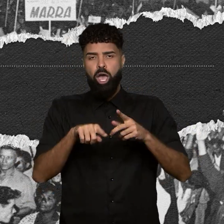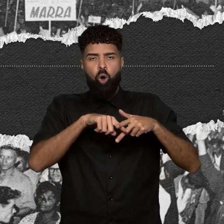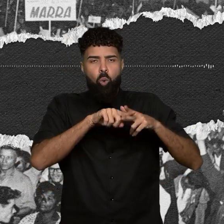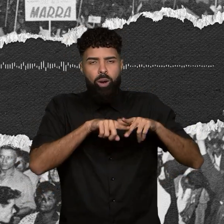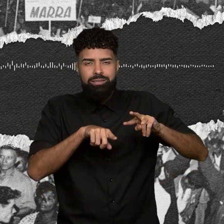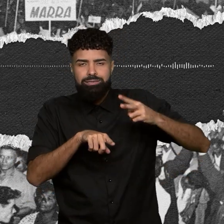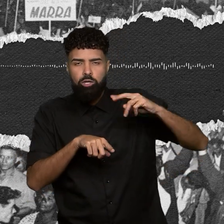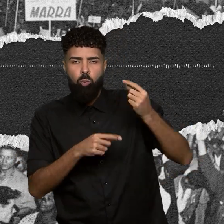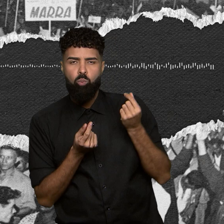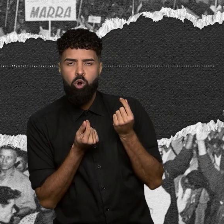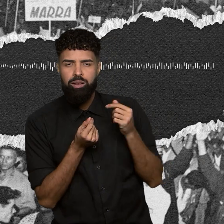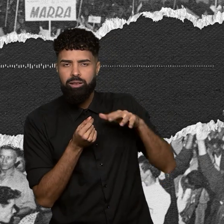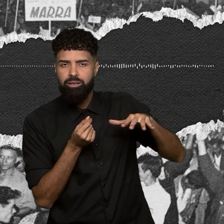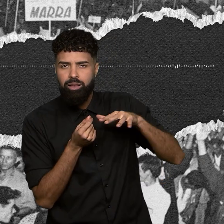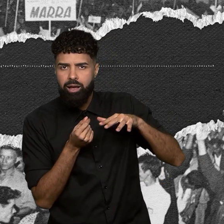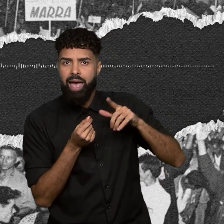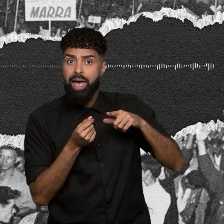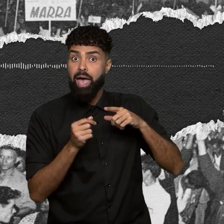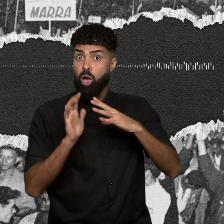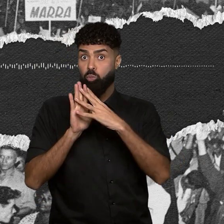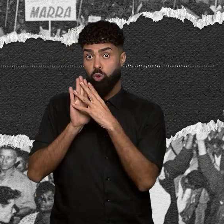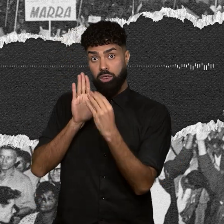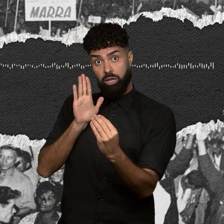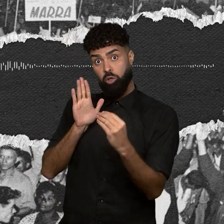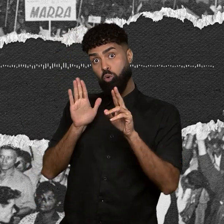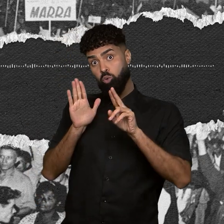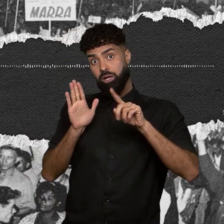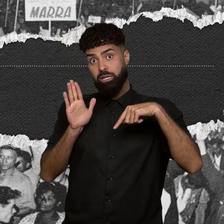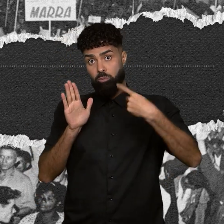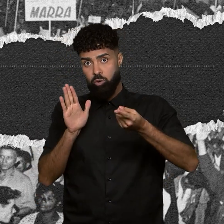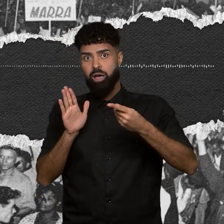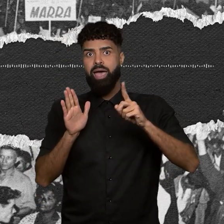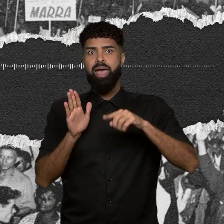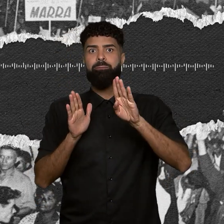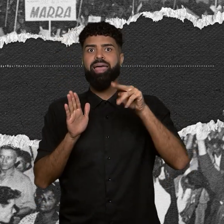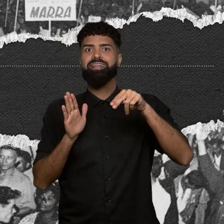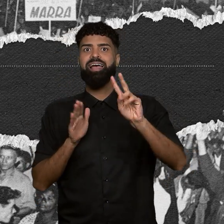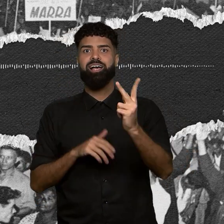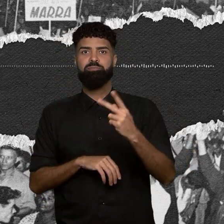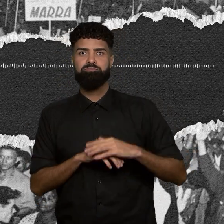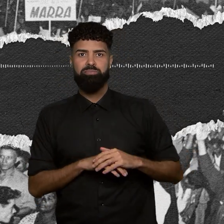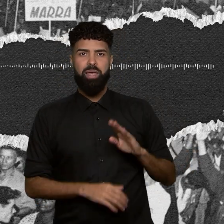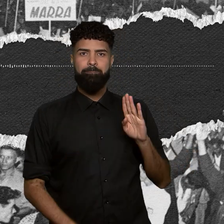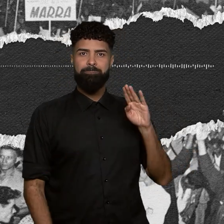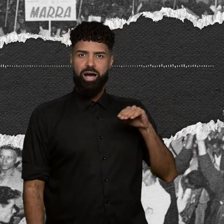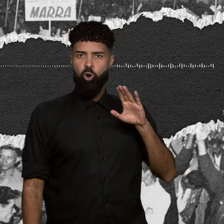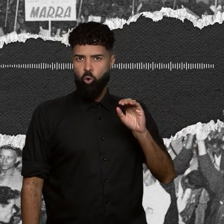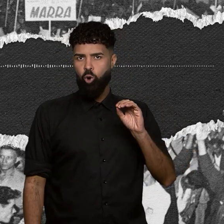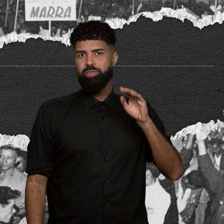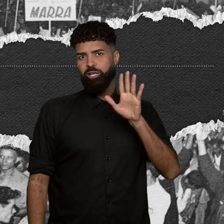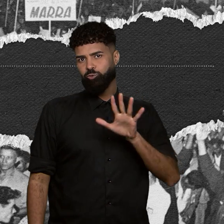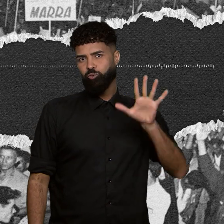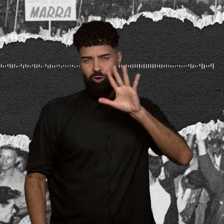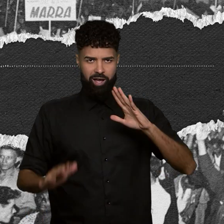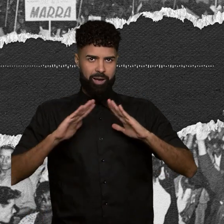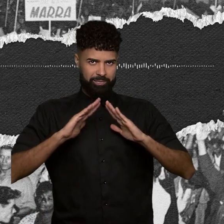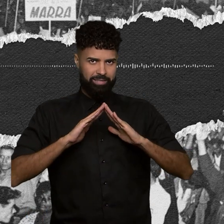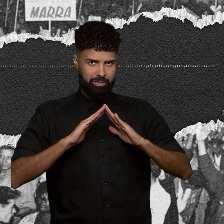é exatamente o modelo que vai ser implantado quando se cria o BNH. BNH, Banco Nacional de Habitação, empresa pública que